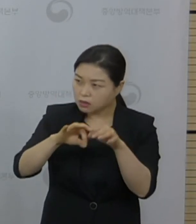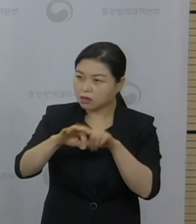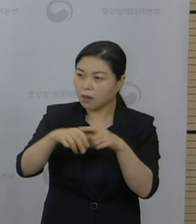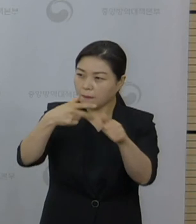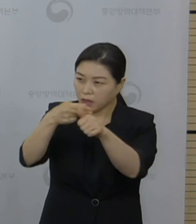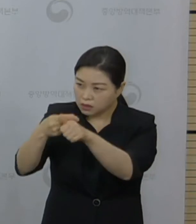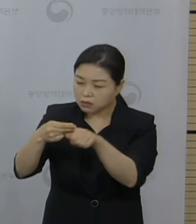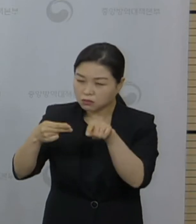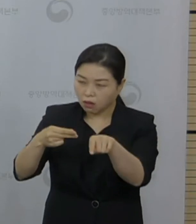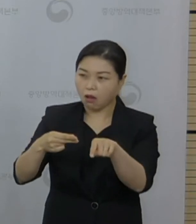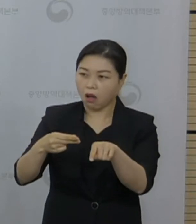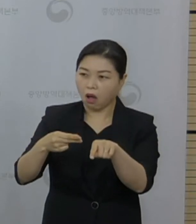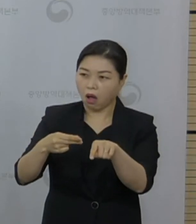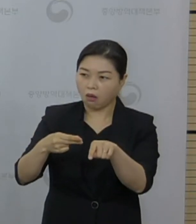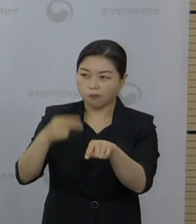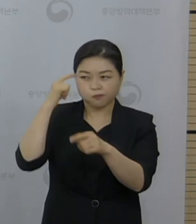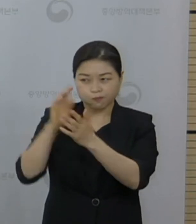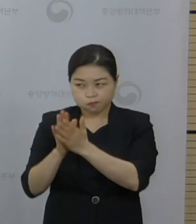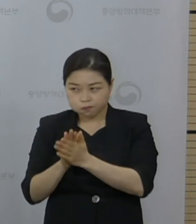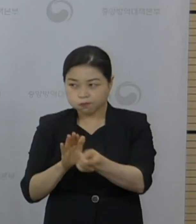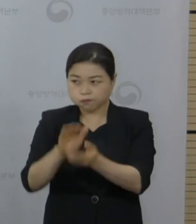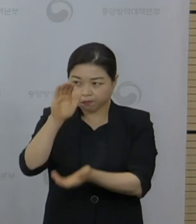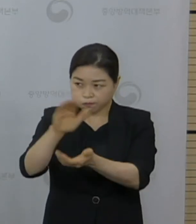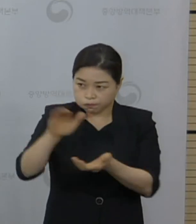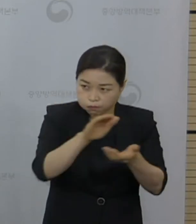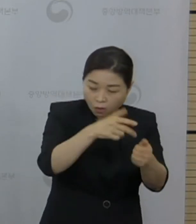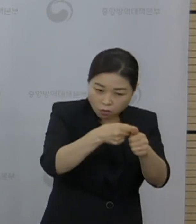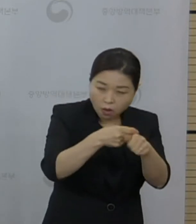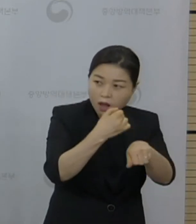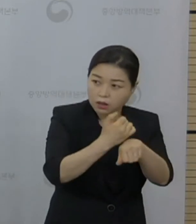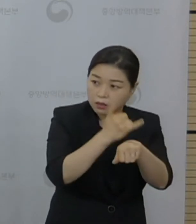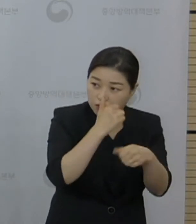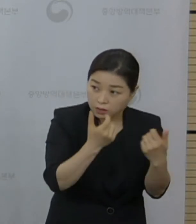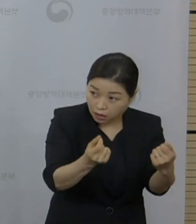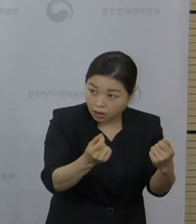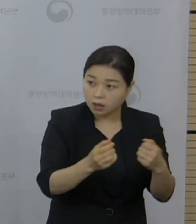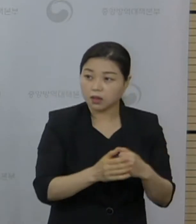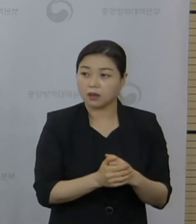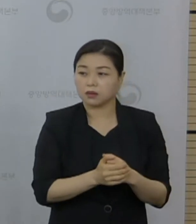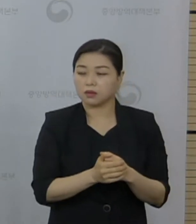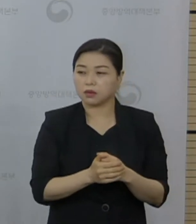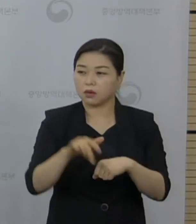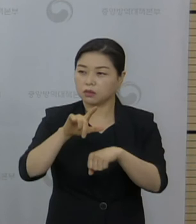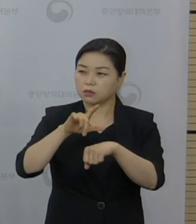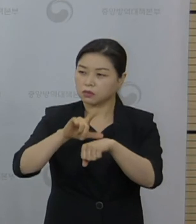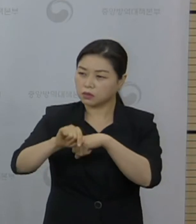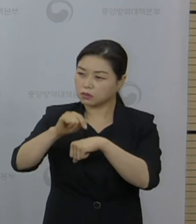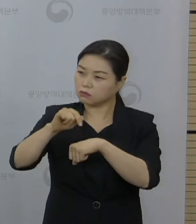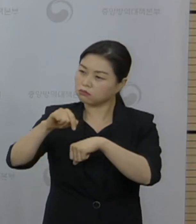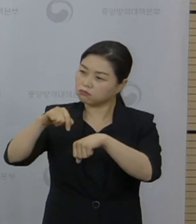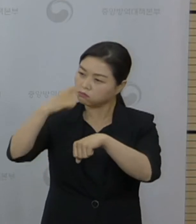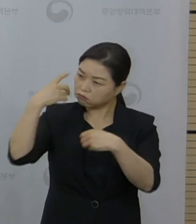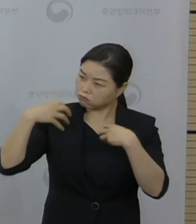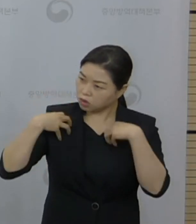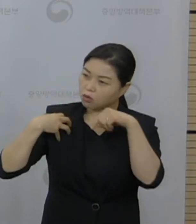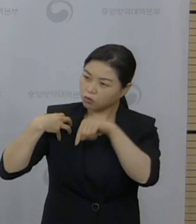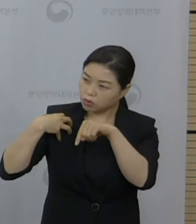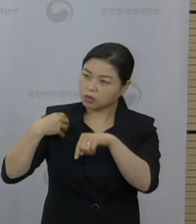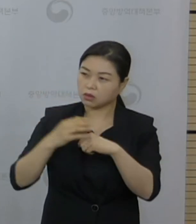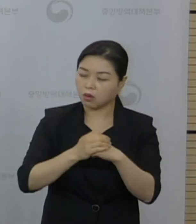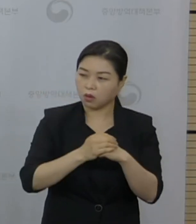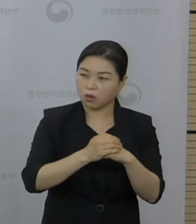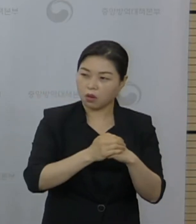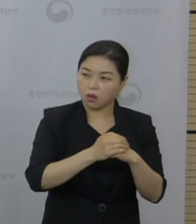정해지지 않았다면 대략적으로라도 각 지역 인구의 몇 퍼센트 정도의 재량 물량으로